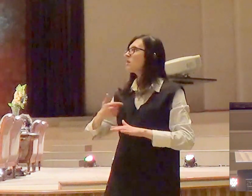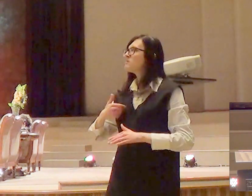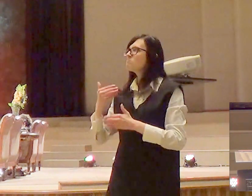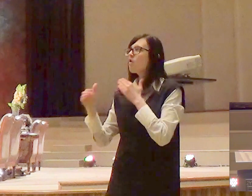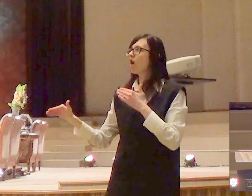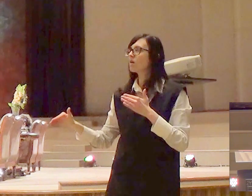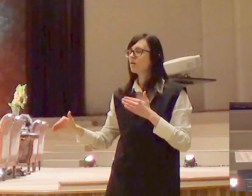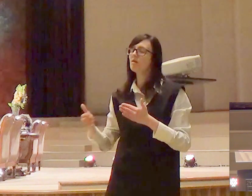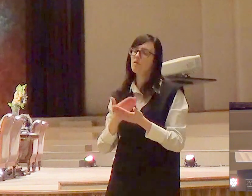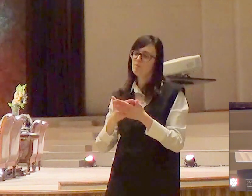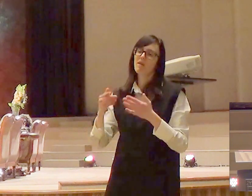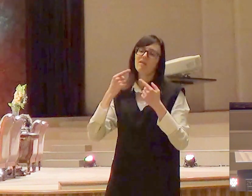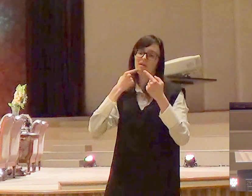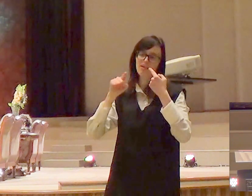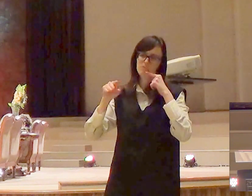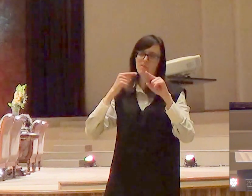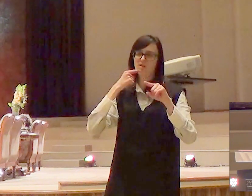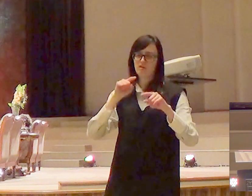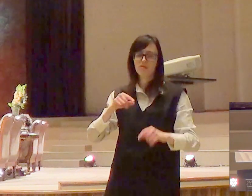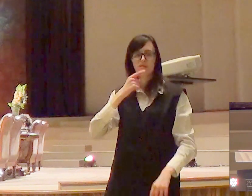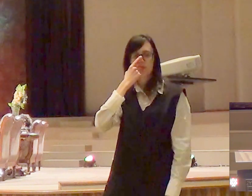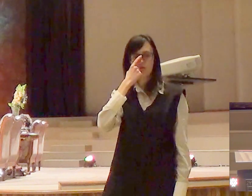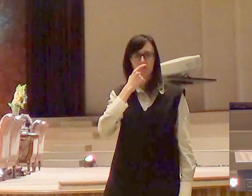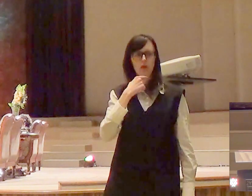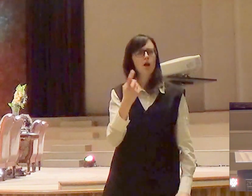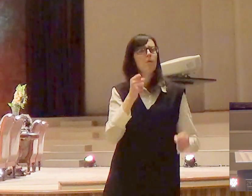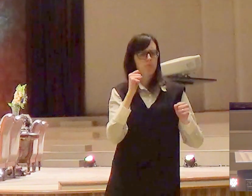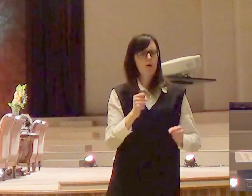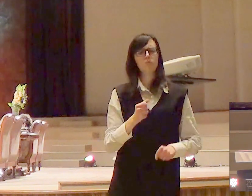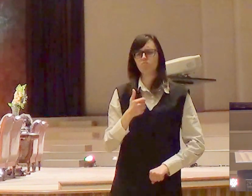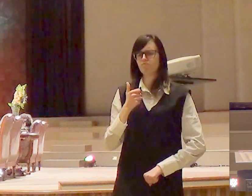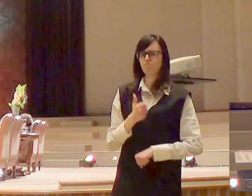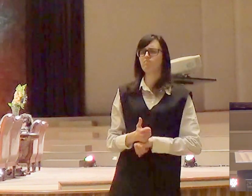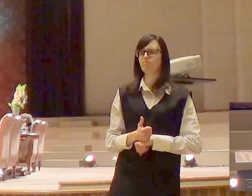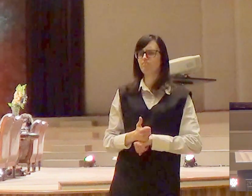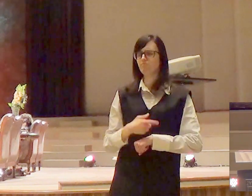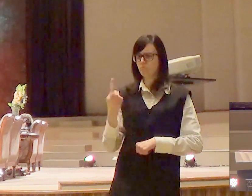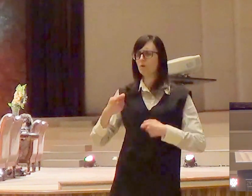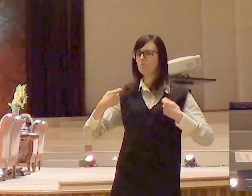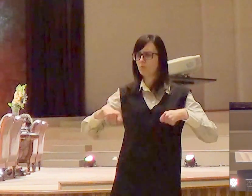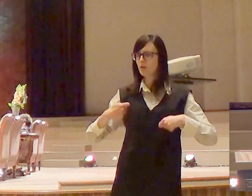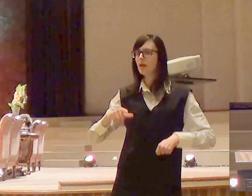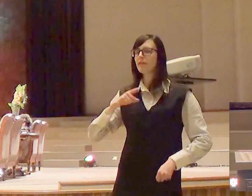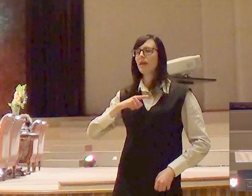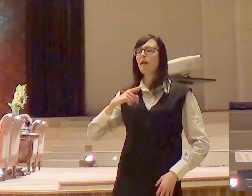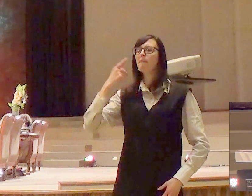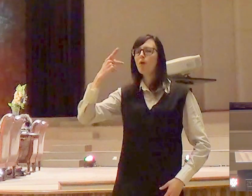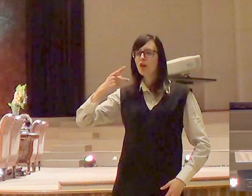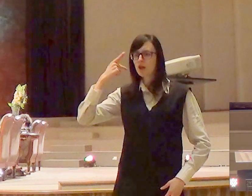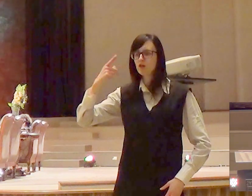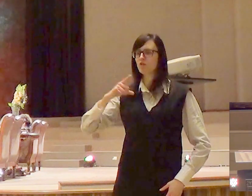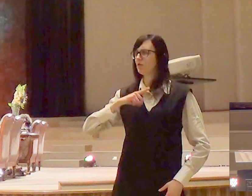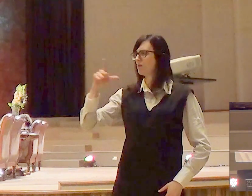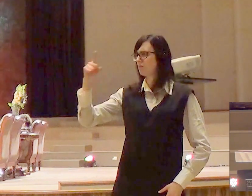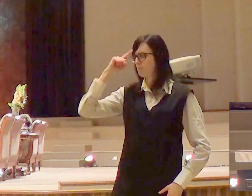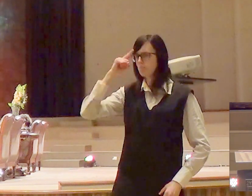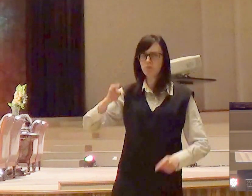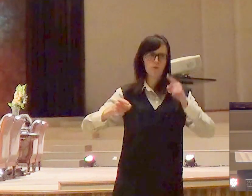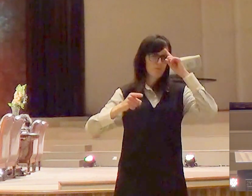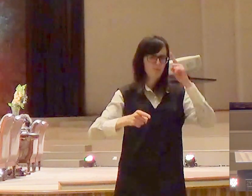eu não estou dizendo que a gente não tem posições que a gente não tem postulados políticos que a gente defenda não é isso que eu estou falando eu estou